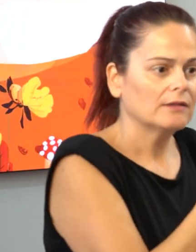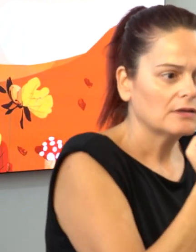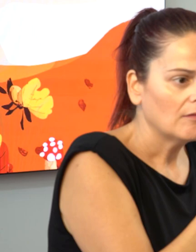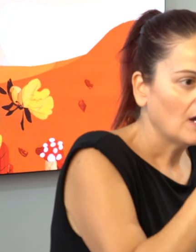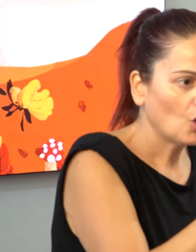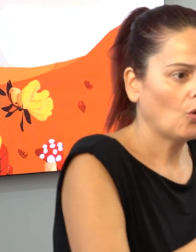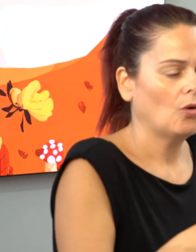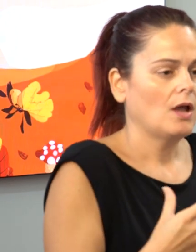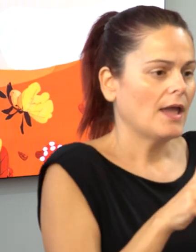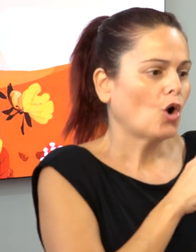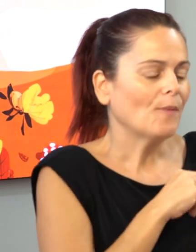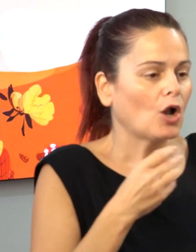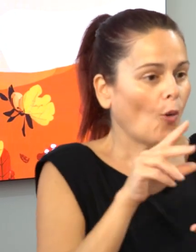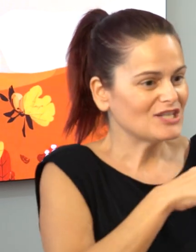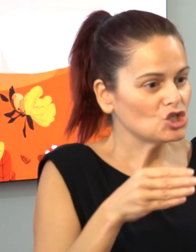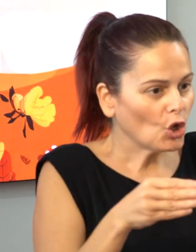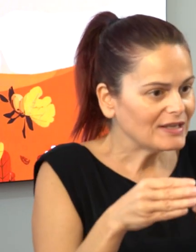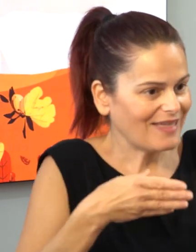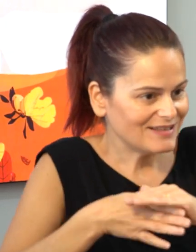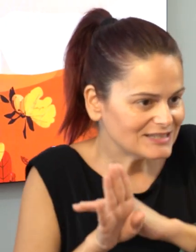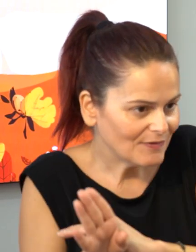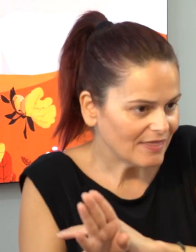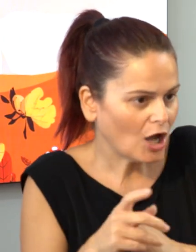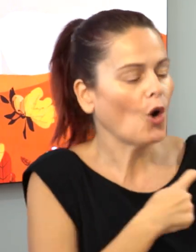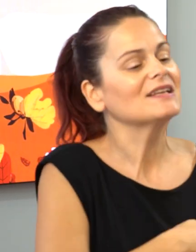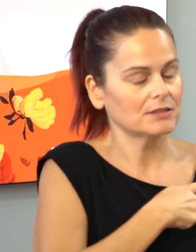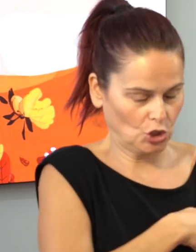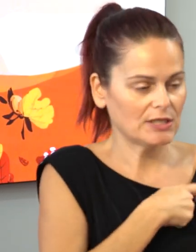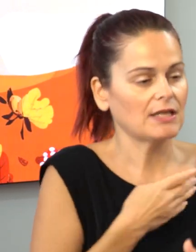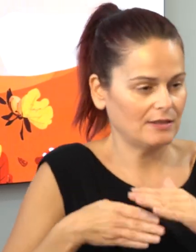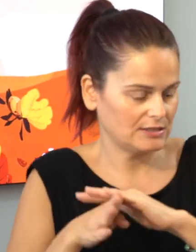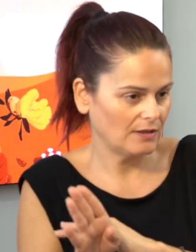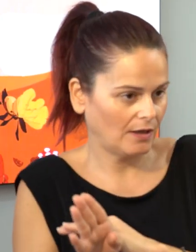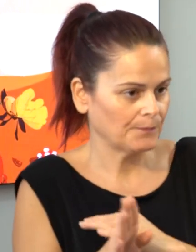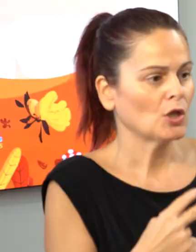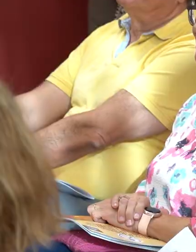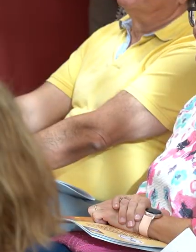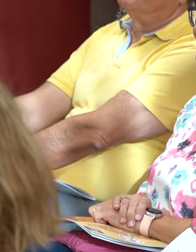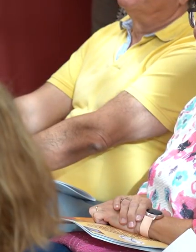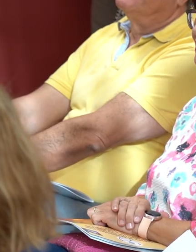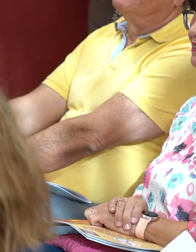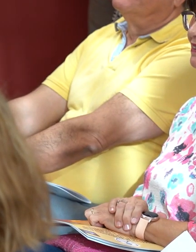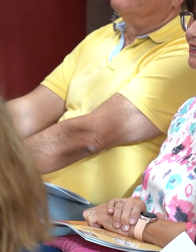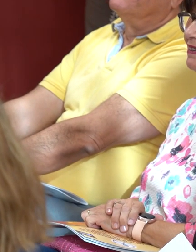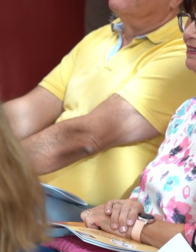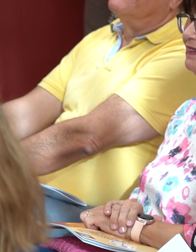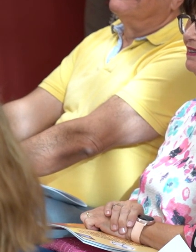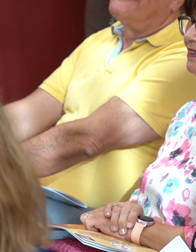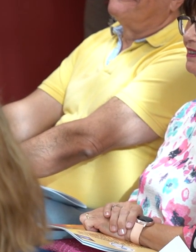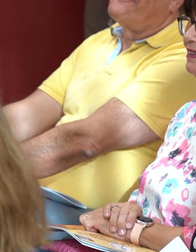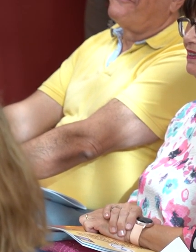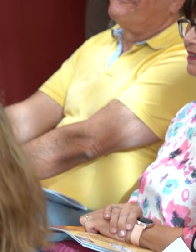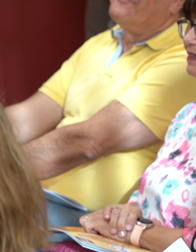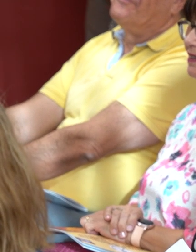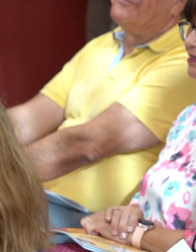comisiones de accesibilidad o en cualquier otro foro donde las personas a las que representamos puedan elevar su voz. Una voz que he tenido en cuenta porque somos